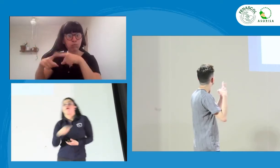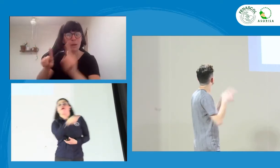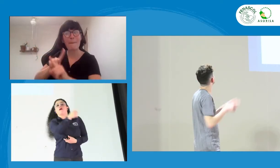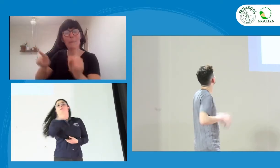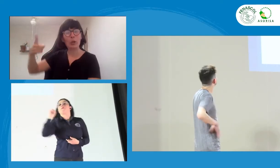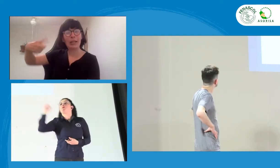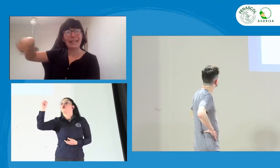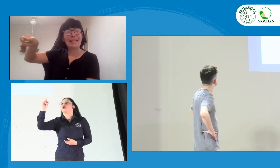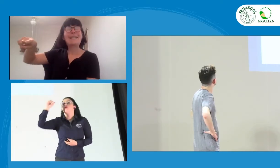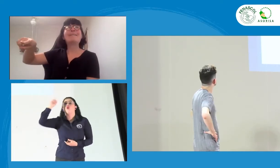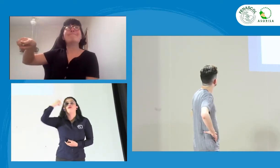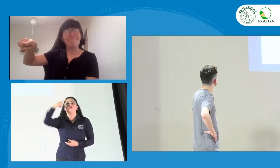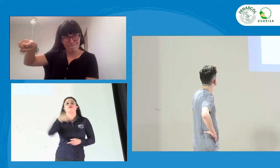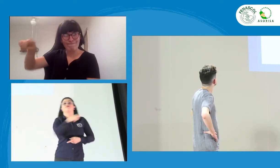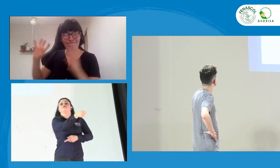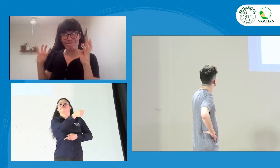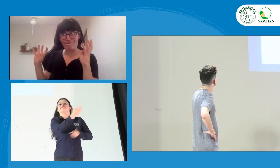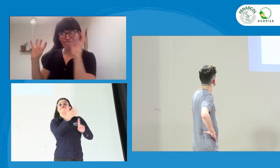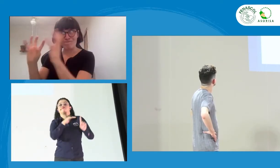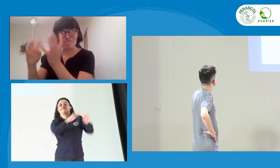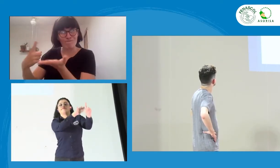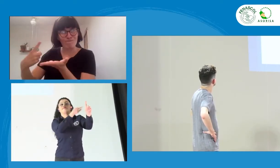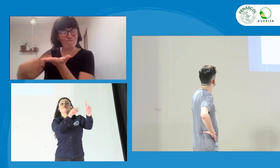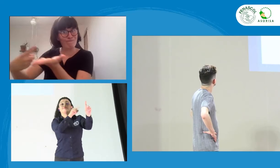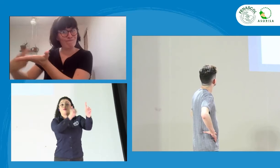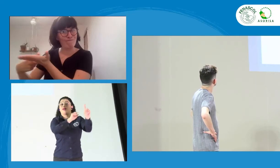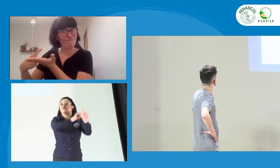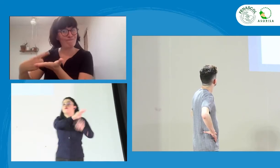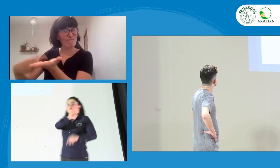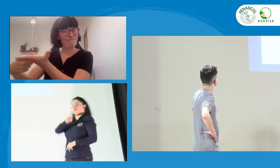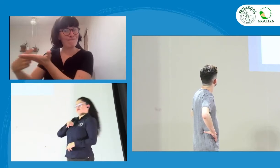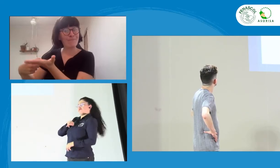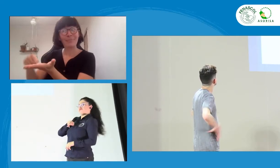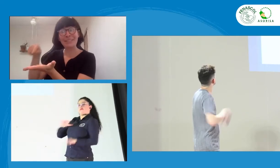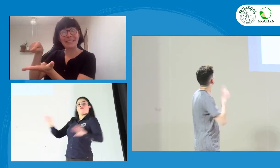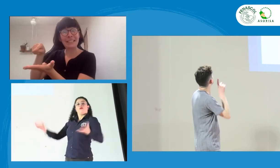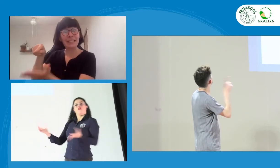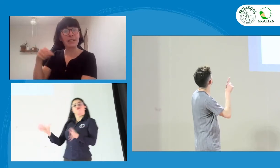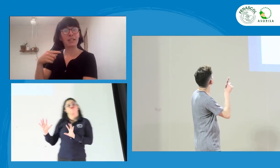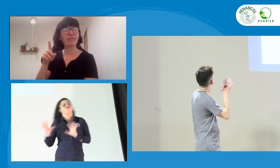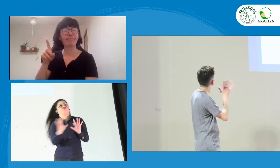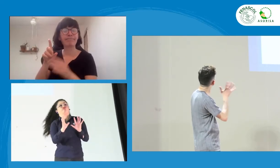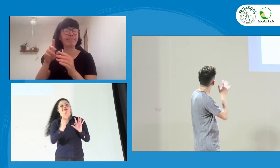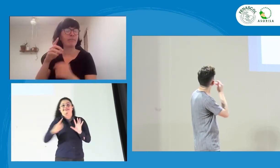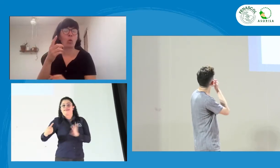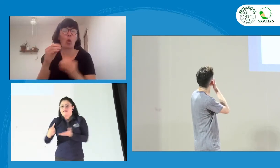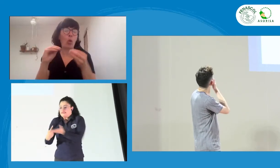Y, por ejemplo, también cuando hablamos de los políticos, también tenemos el buscar las opiniones allí.